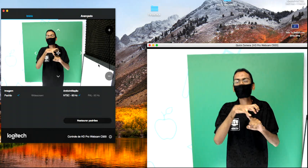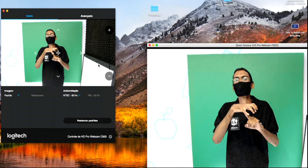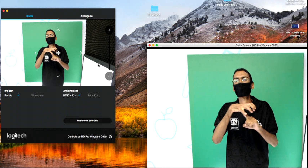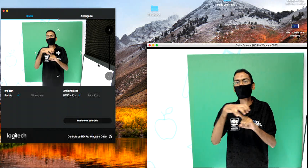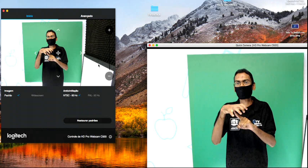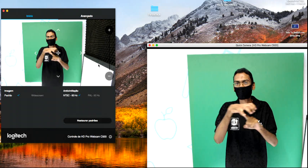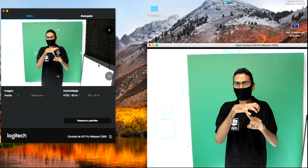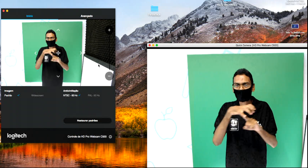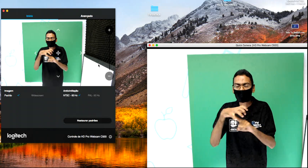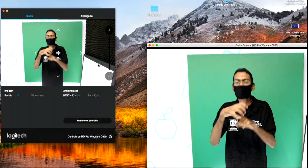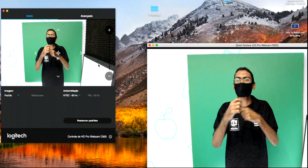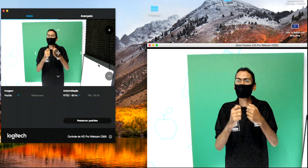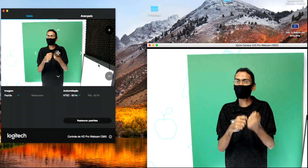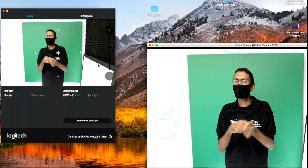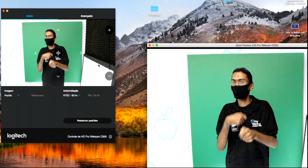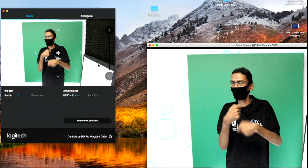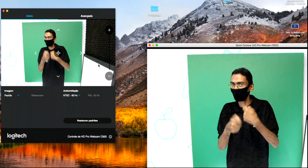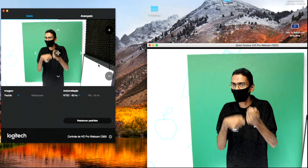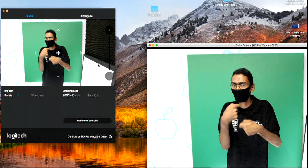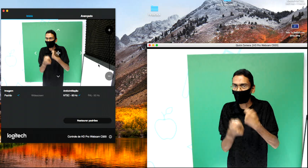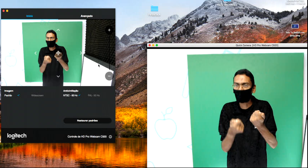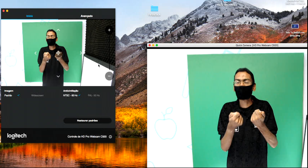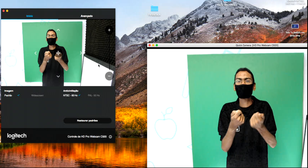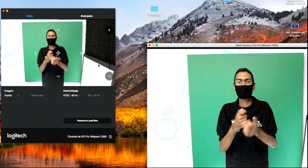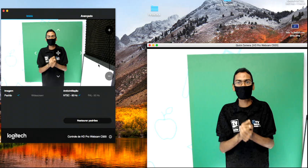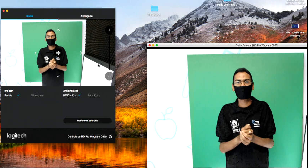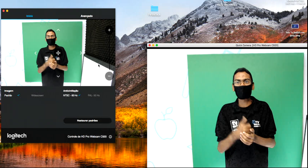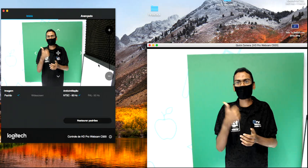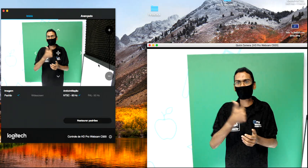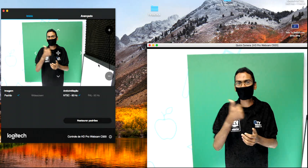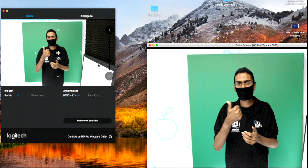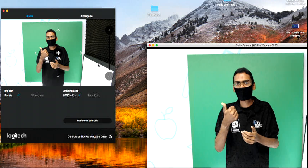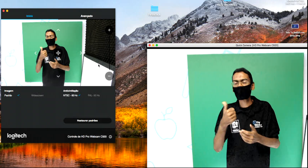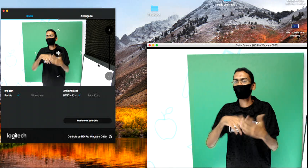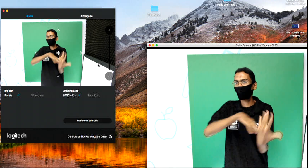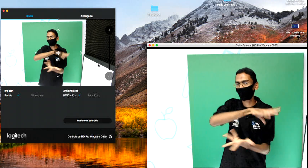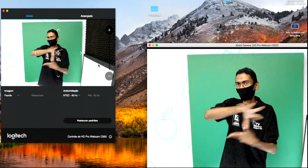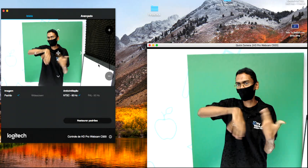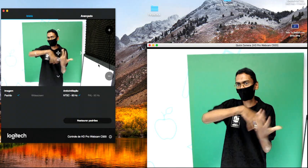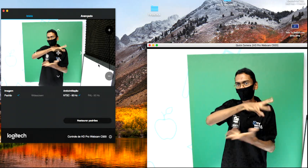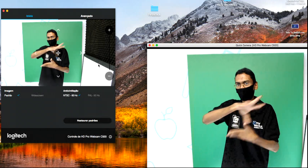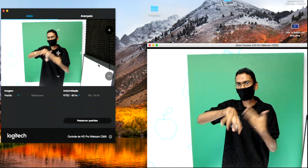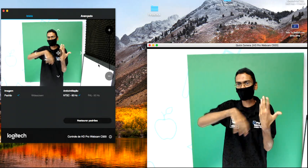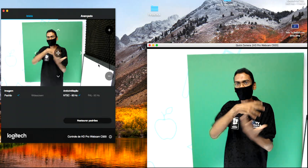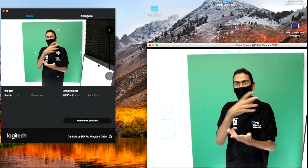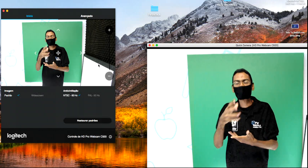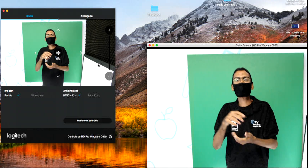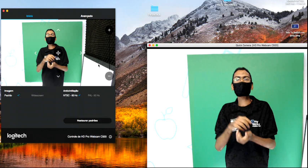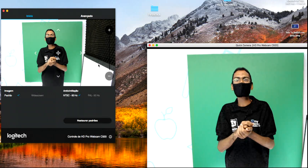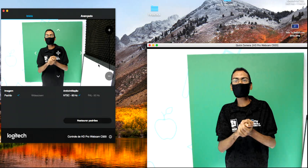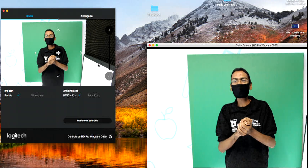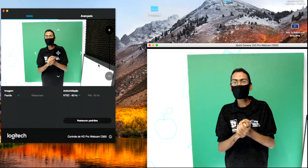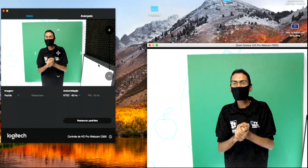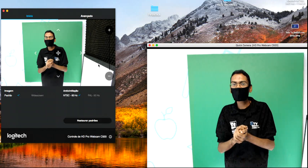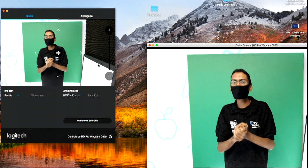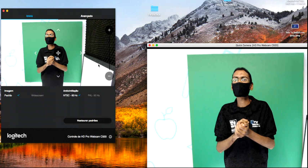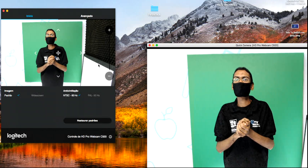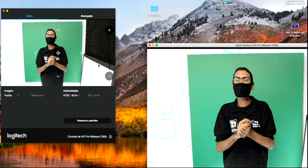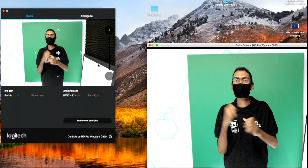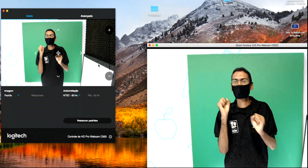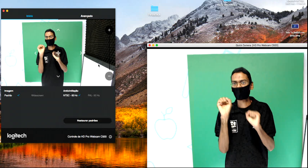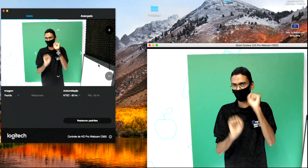A chamada Primeira Revolução Industrial, ocorrida principalmente na Inglaterra, iniciou-se na Idade Moderna.